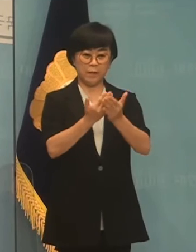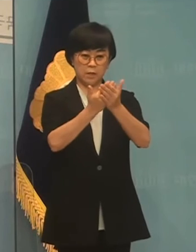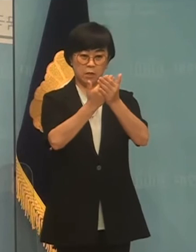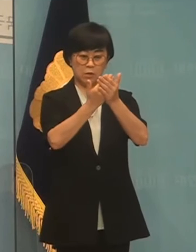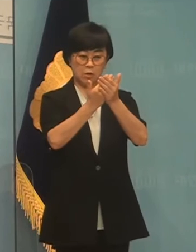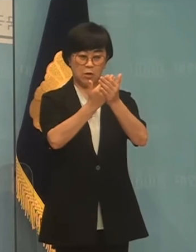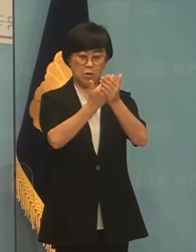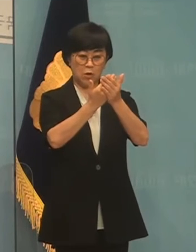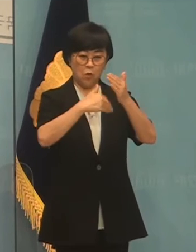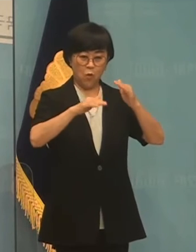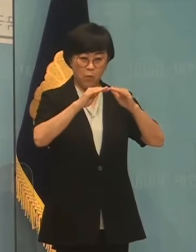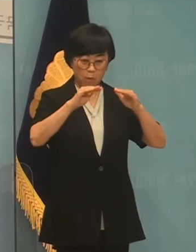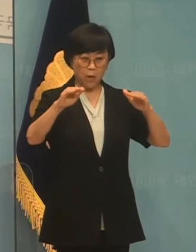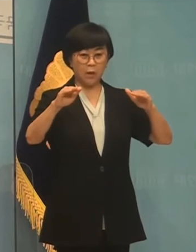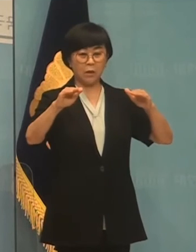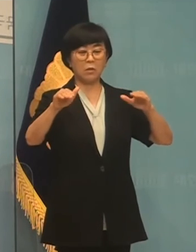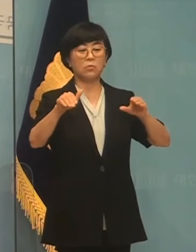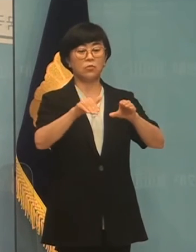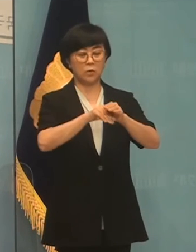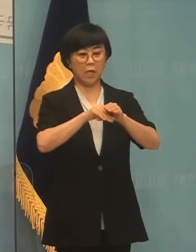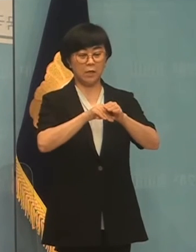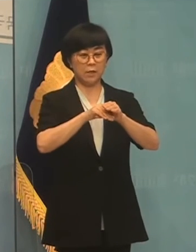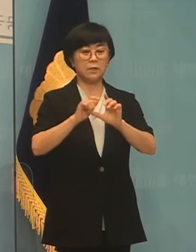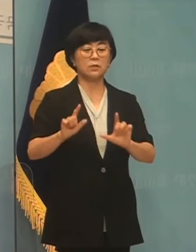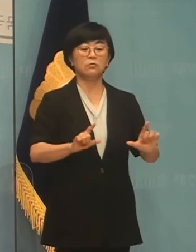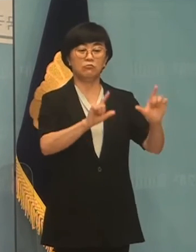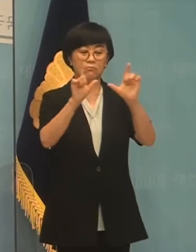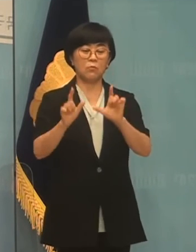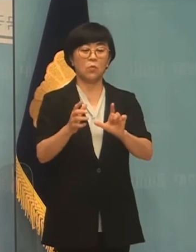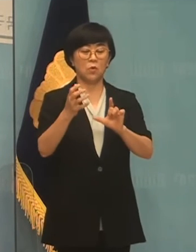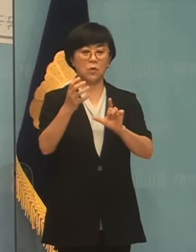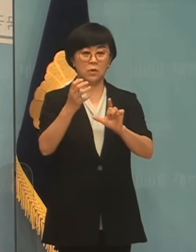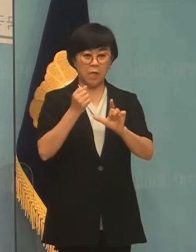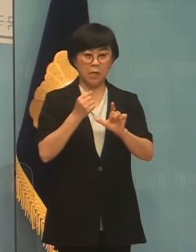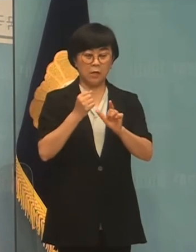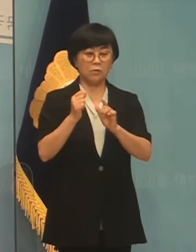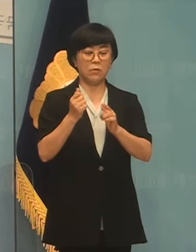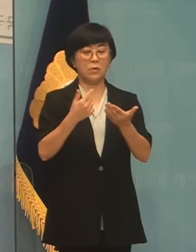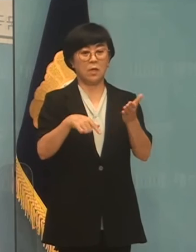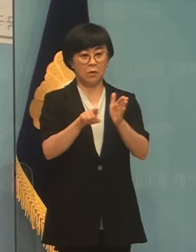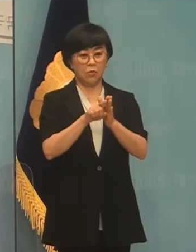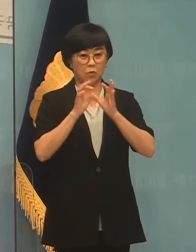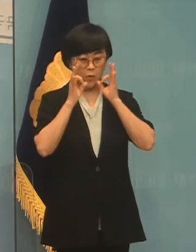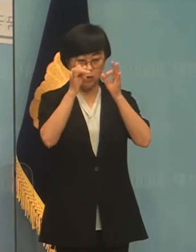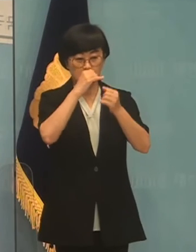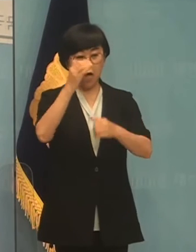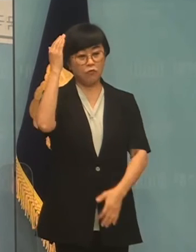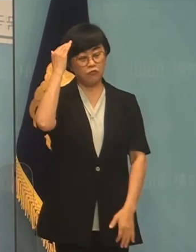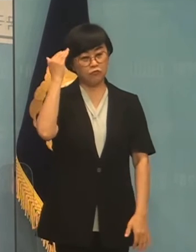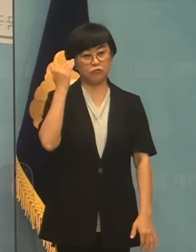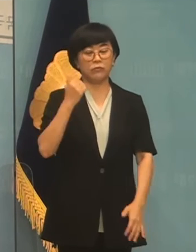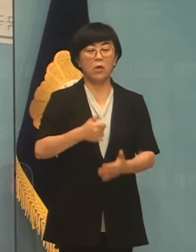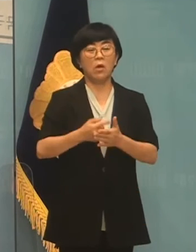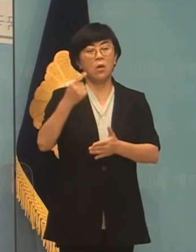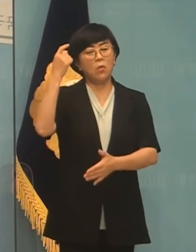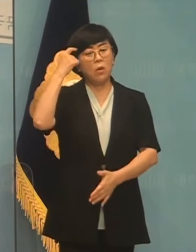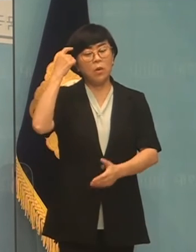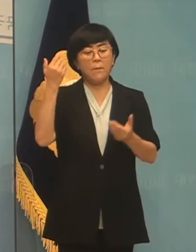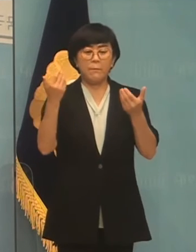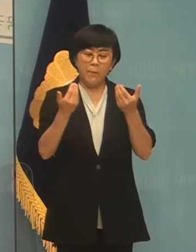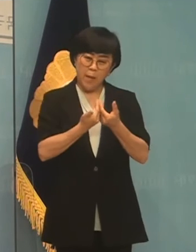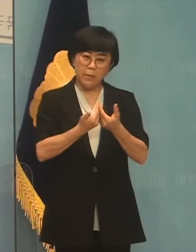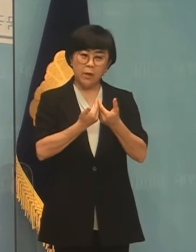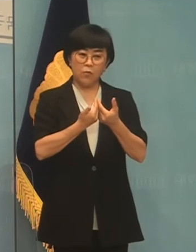균형발전과 공평한 문화 향유기의 제공을 위해서 노력하고 있는데 우리 대한민국은 왜 겉부로